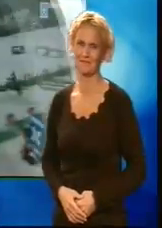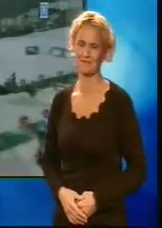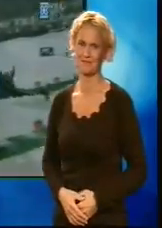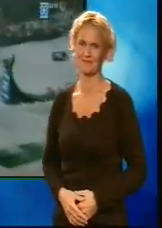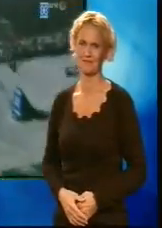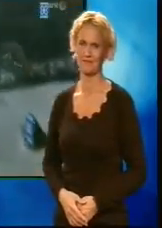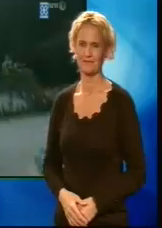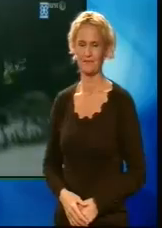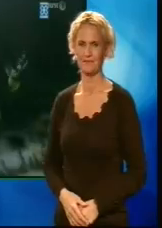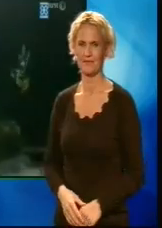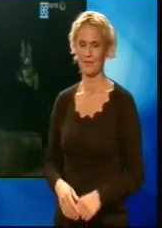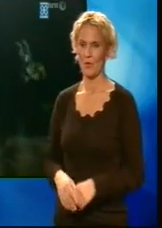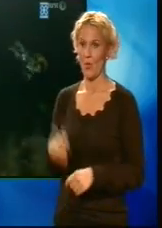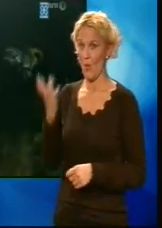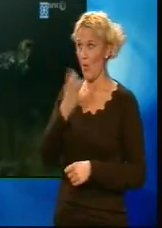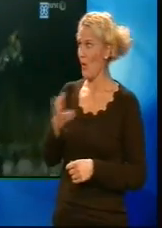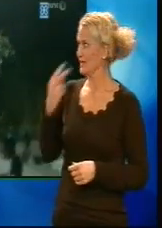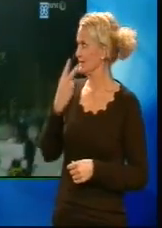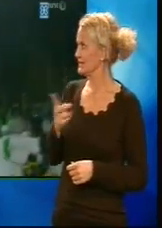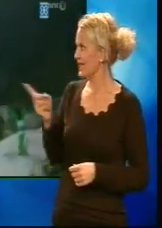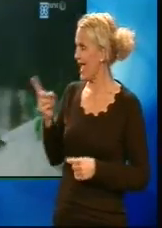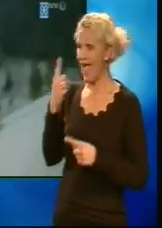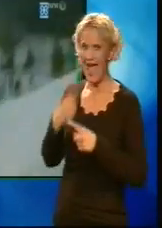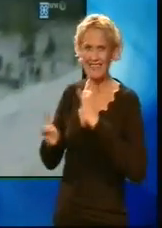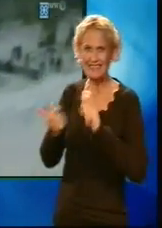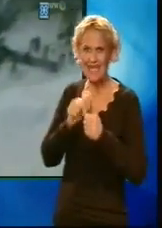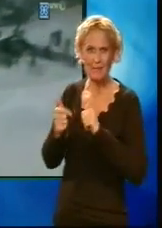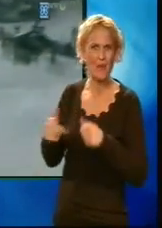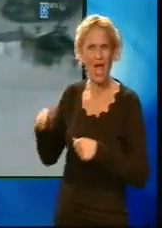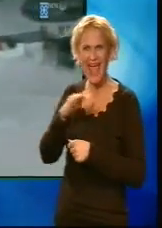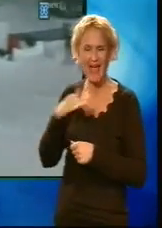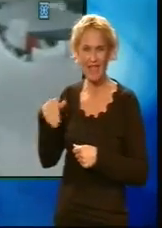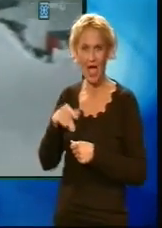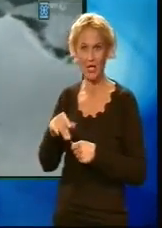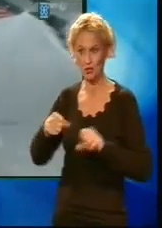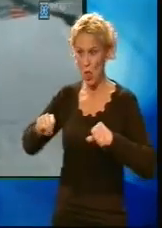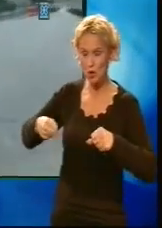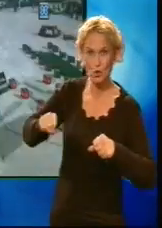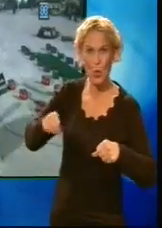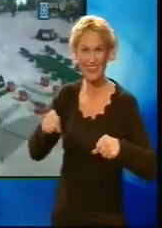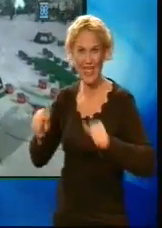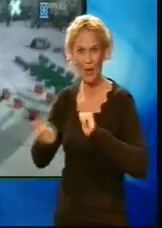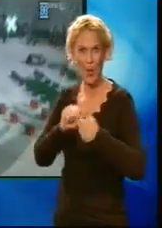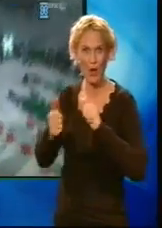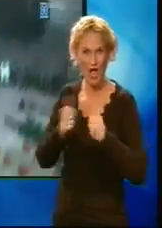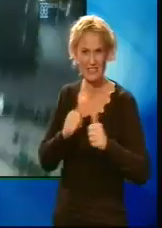Og det var spektakulære ting å se i andre X-Games arenaer også. I snøskuter konkurransen landet hit frisbee,